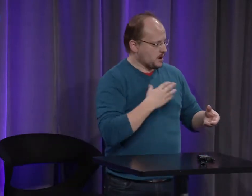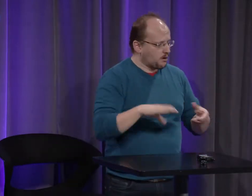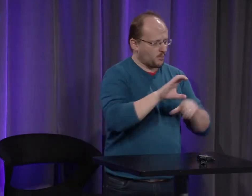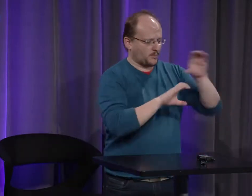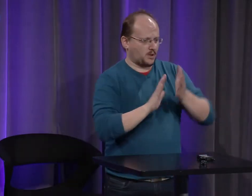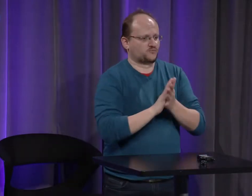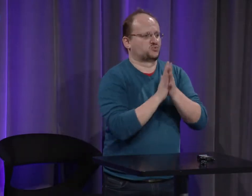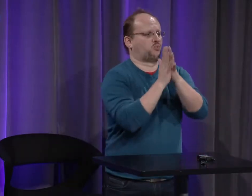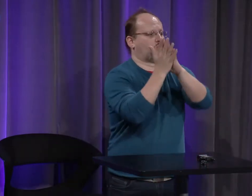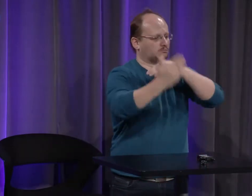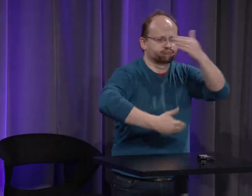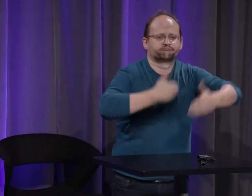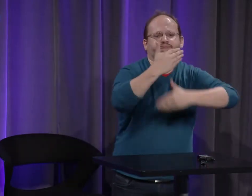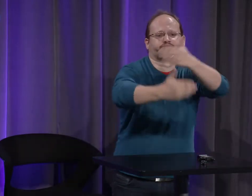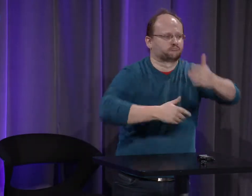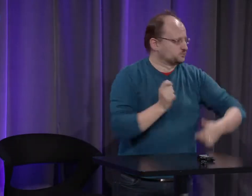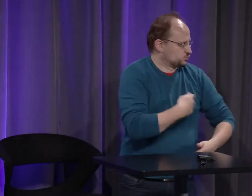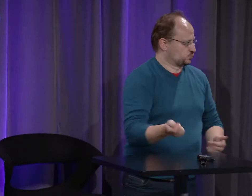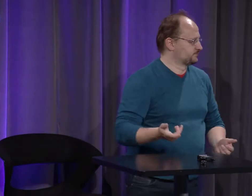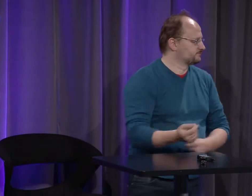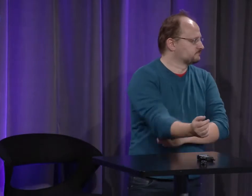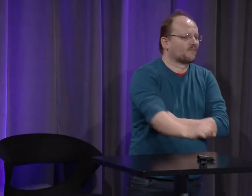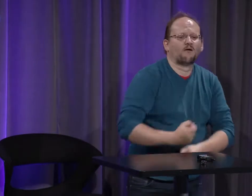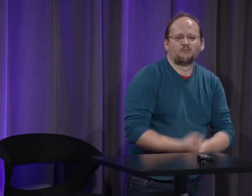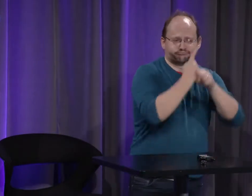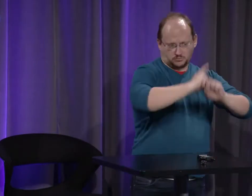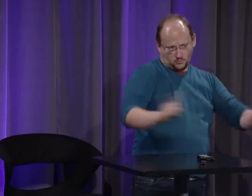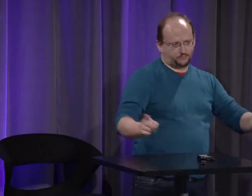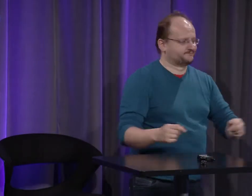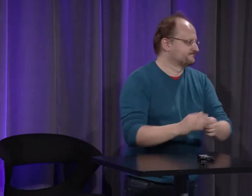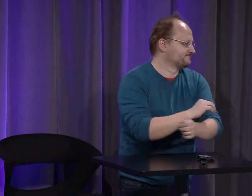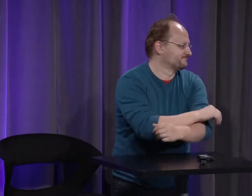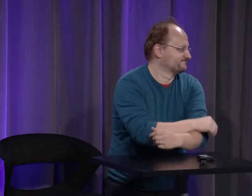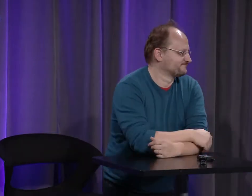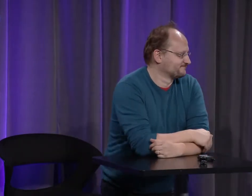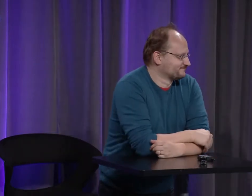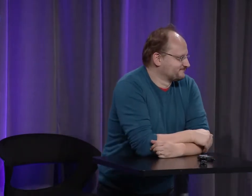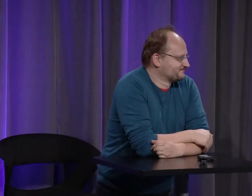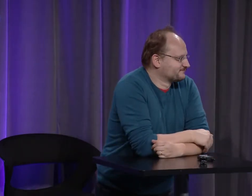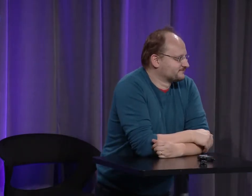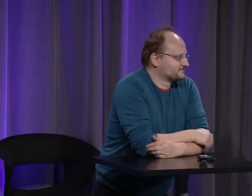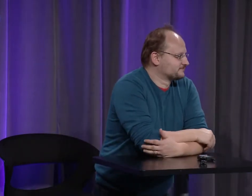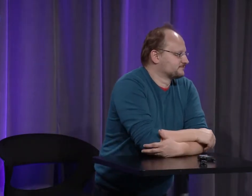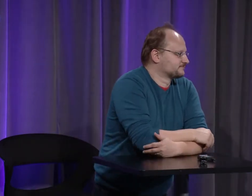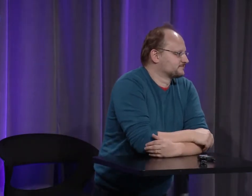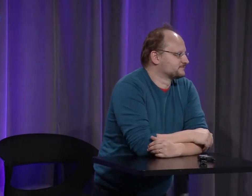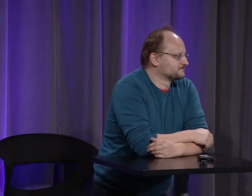référence ces recherches et je complémente j'argumente j'ajoute donc rien n acheté tout est bon et on peut tous travailler en